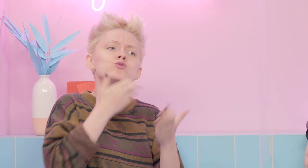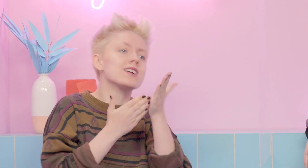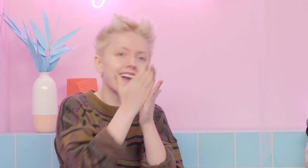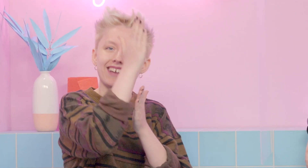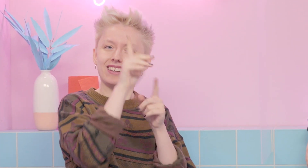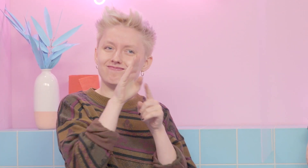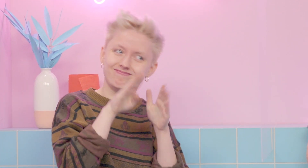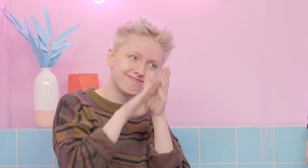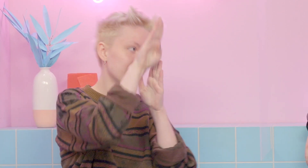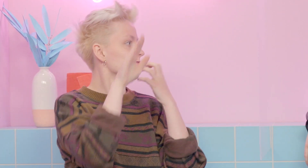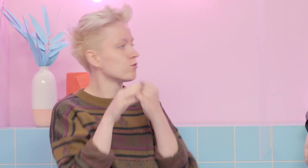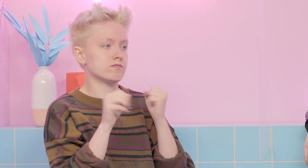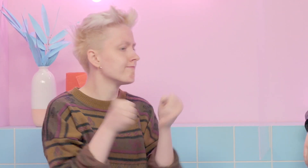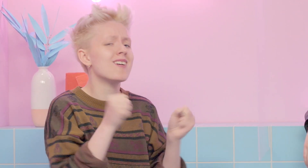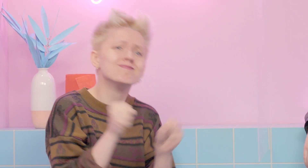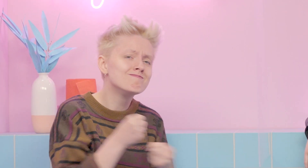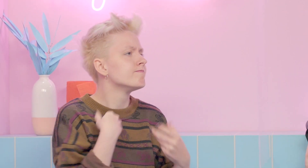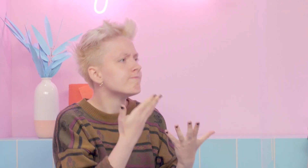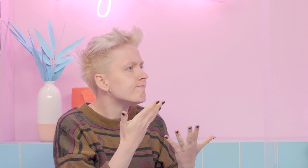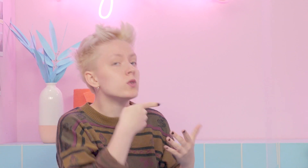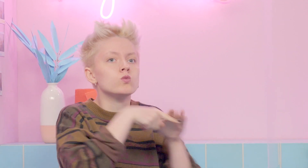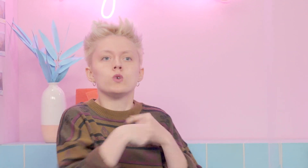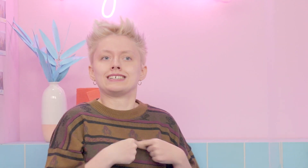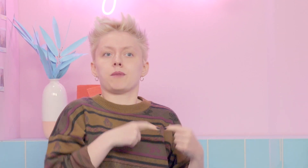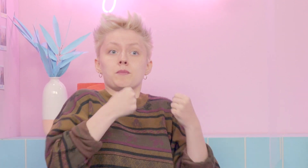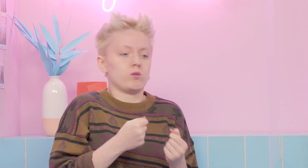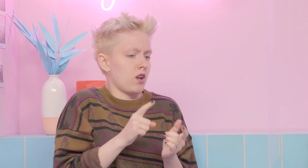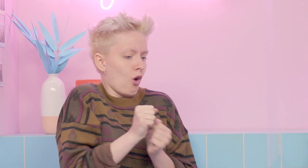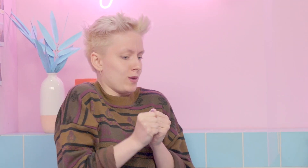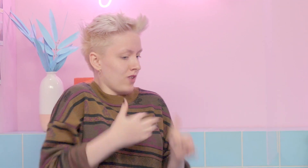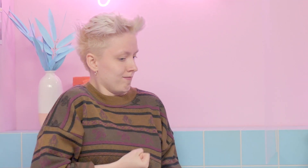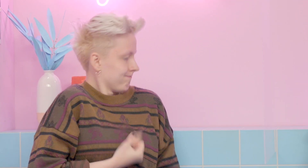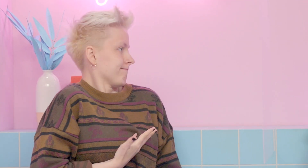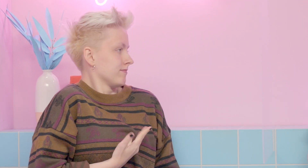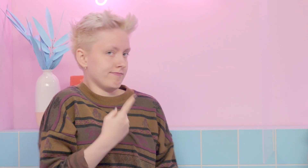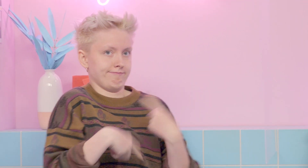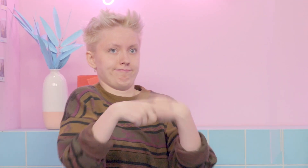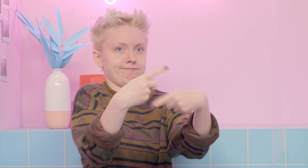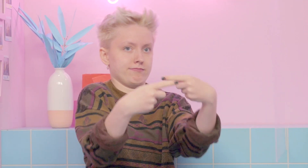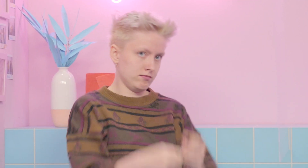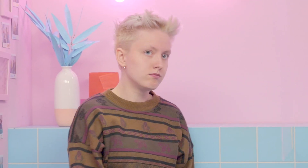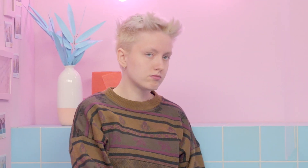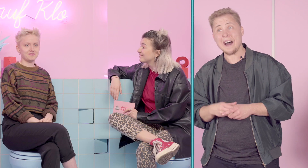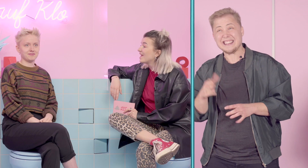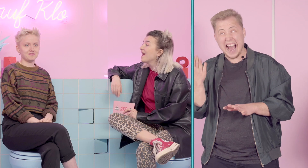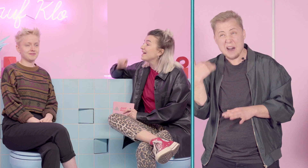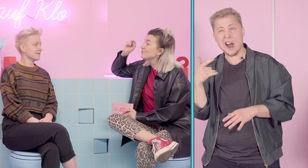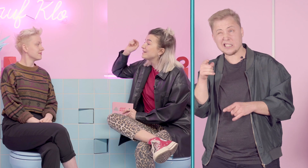eh nicht schauspielern, könnte eh nicht Karriere machen, kann dies nicht und das nicht. Und dadurch ist dann einfach so ein Selbstbewusstsein in mir entstanden. Hast du aber